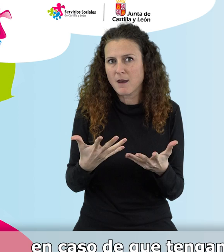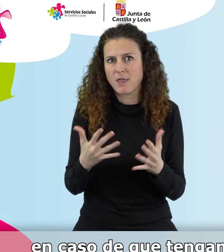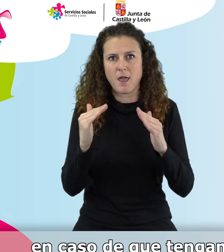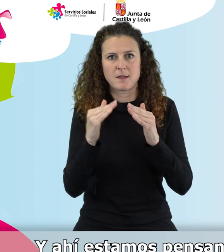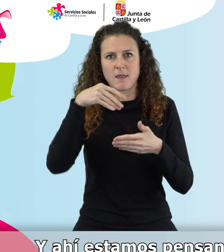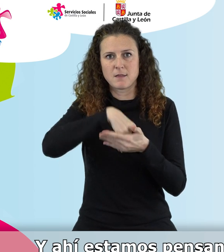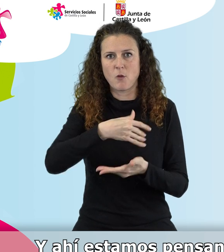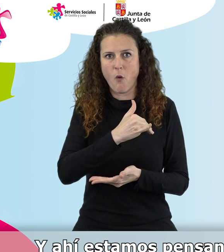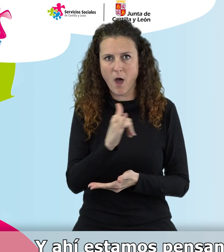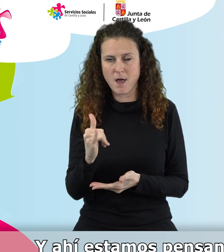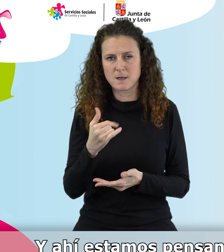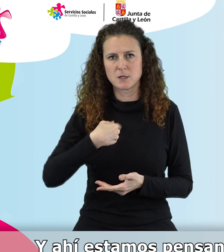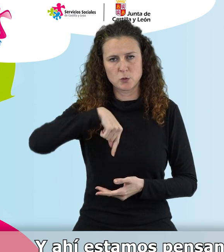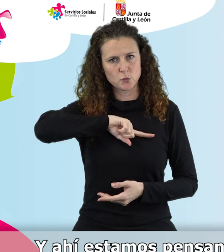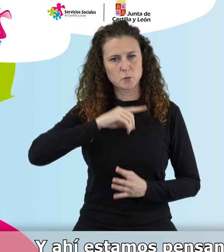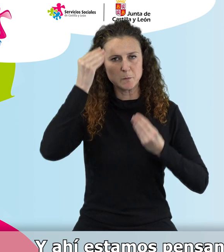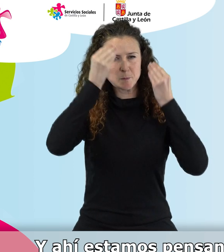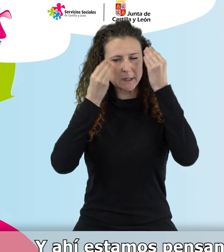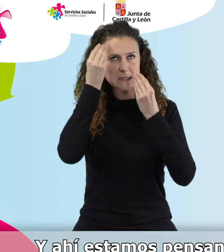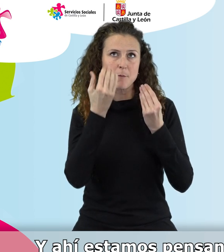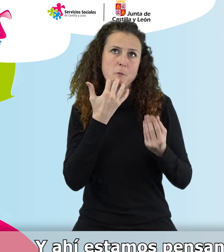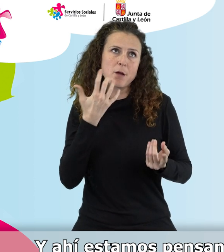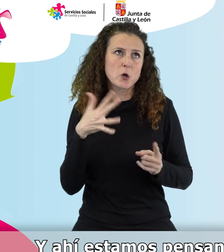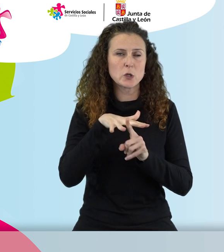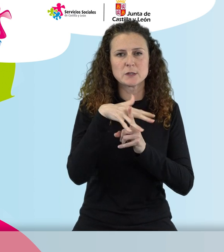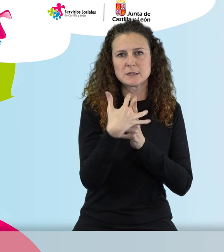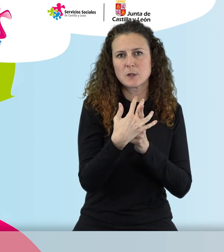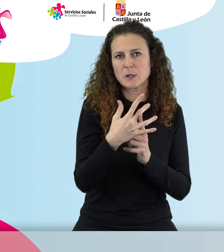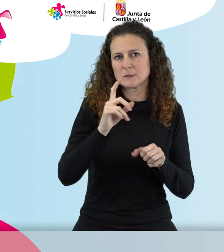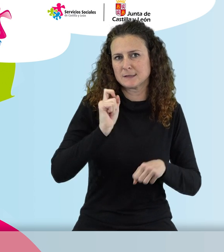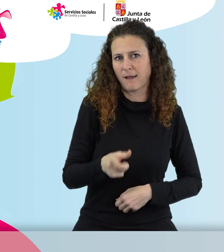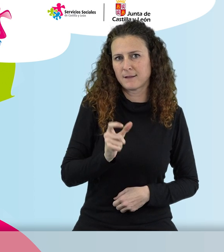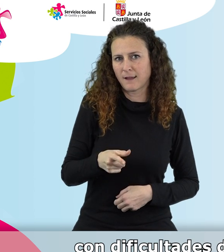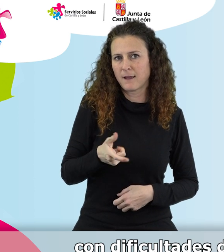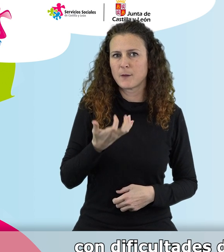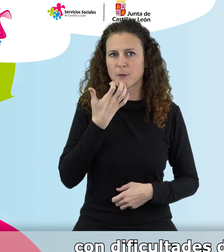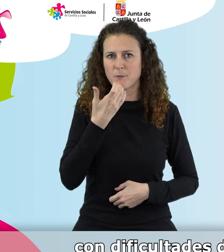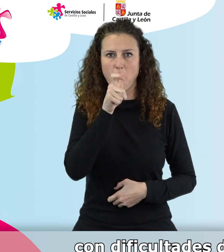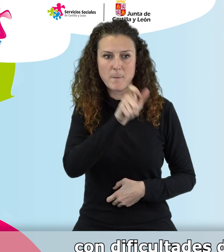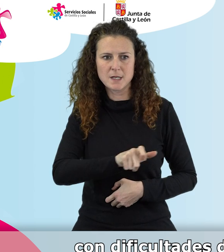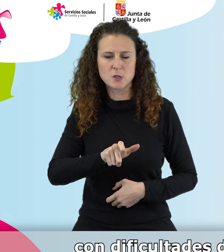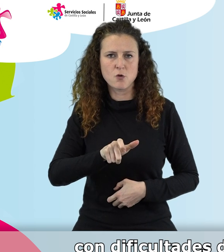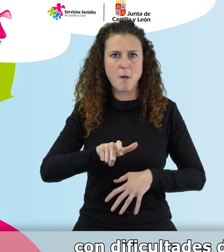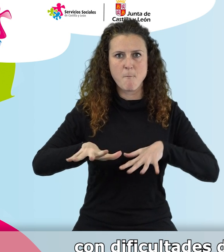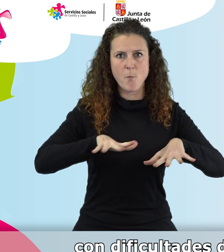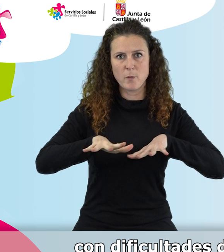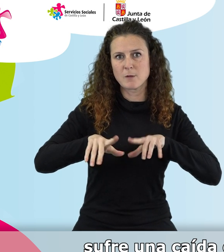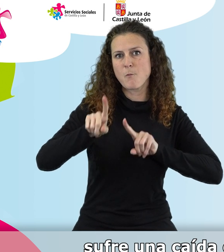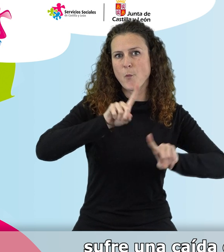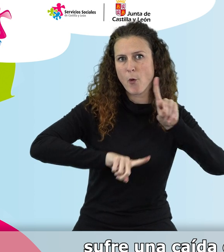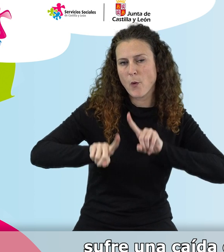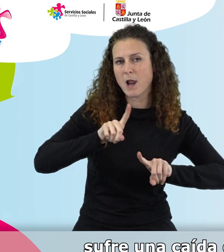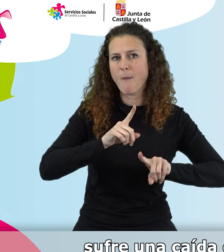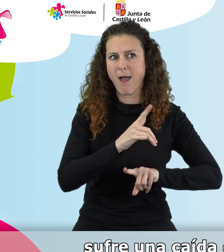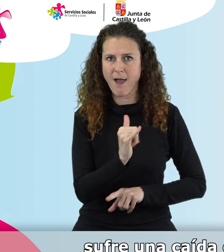vivienda. Y ahí estamos pensando, por ejemplo, en las situaciones más típicas en las que una persona con dificultades de movilidad o sin ella